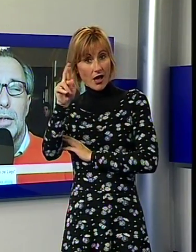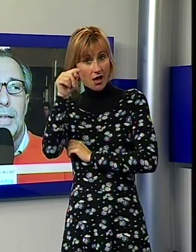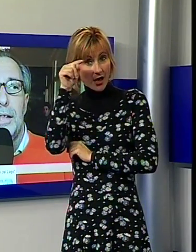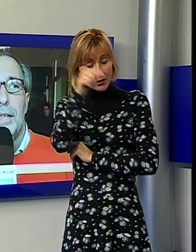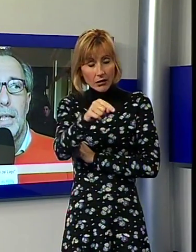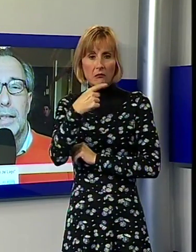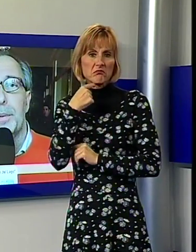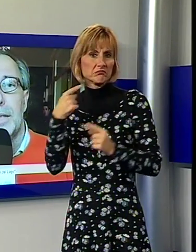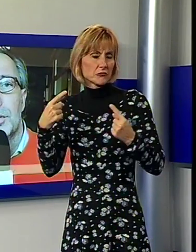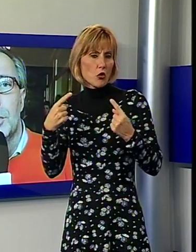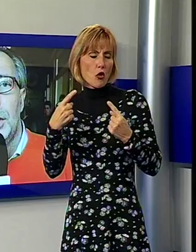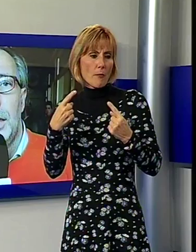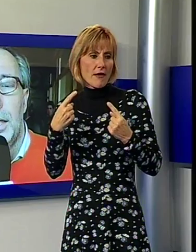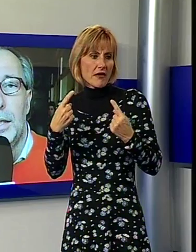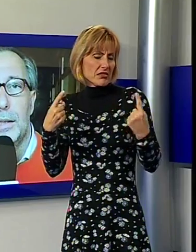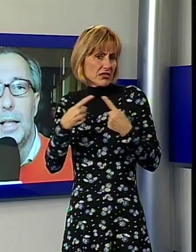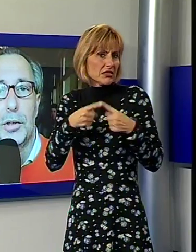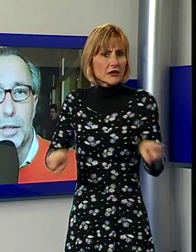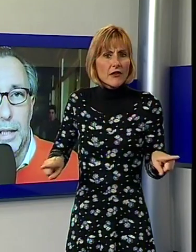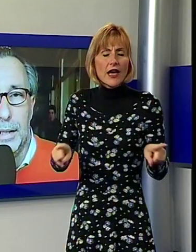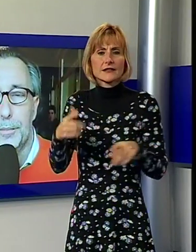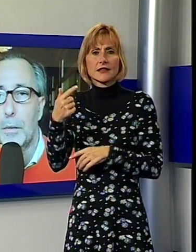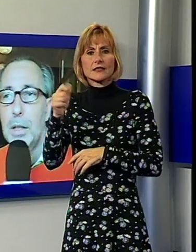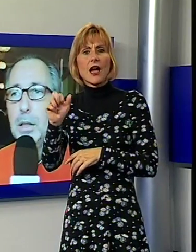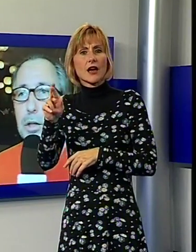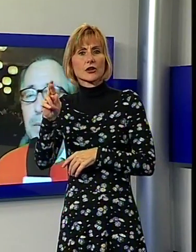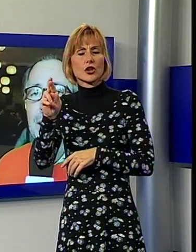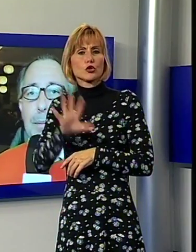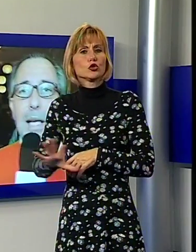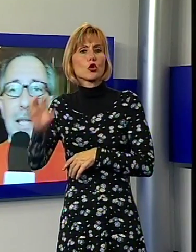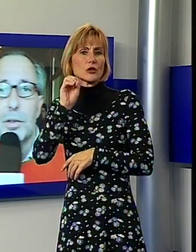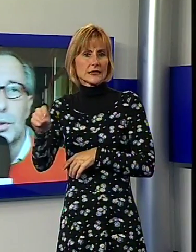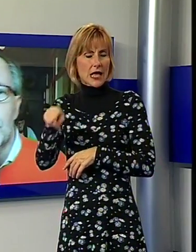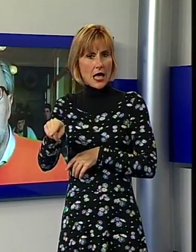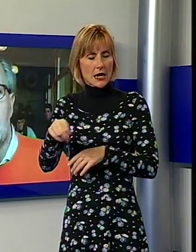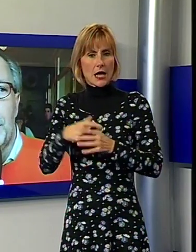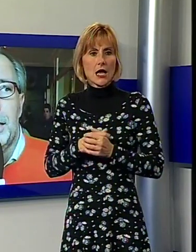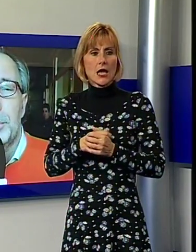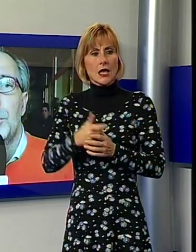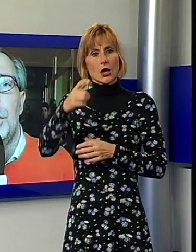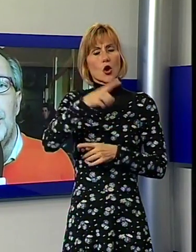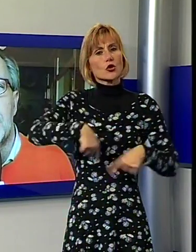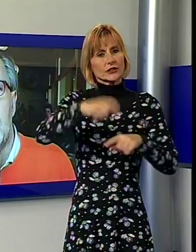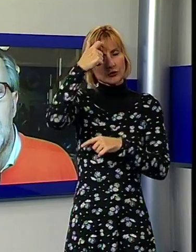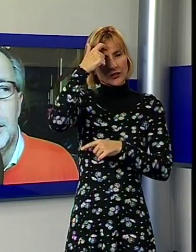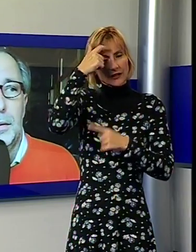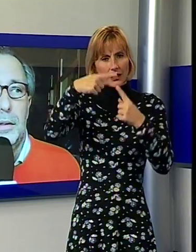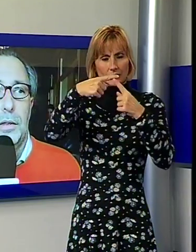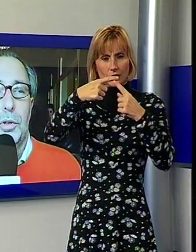aveva espresso il Tartoscana. Ci mancherebbe altro, sono ovviamente punti di vista, sono